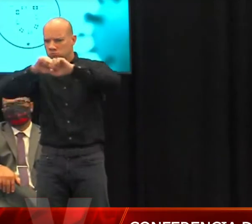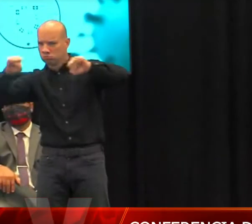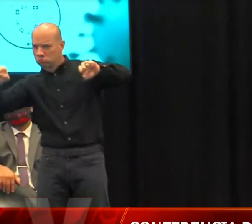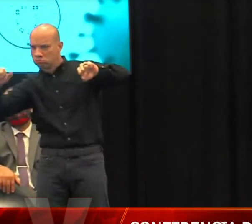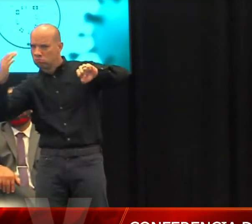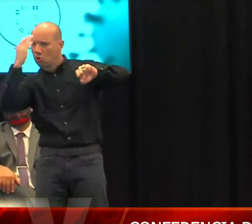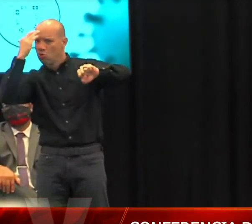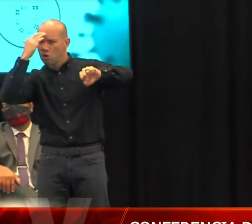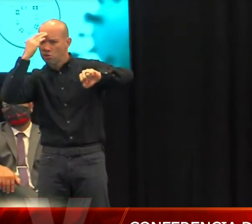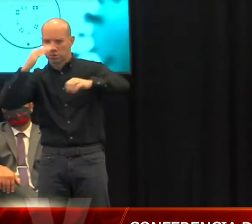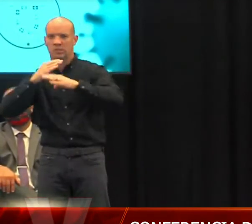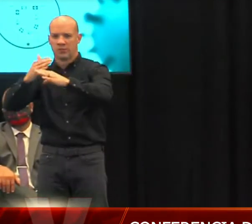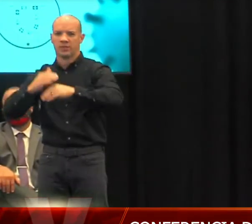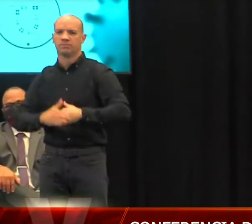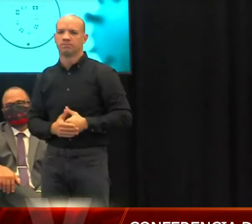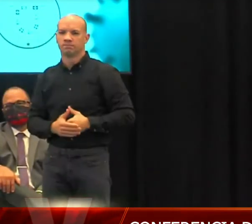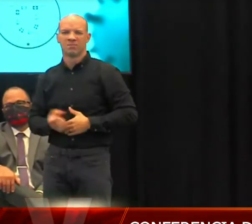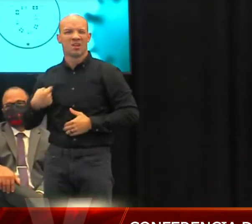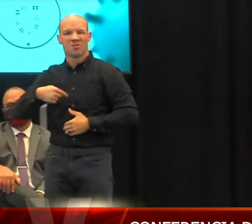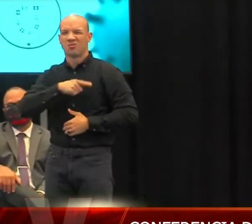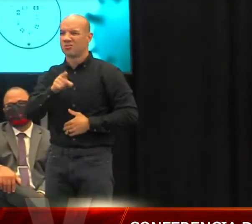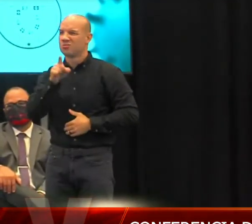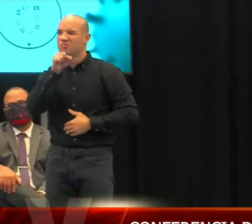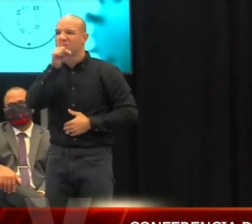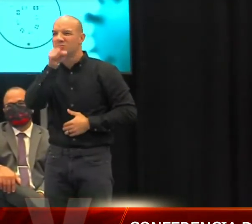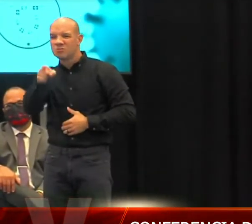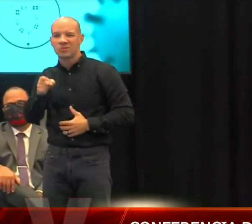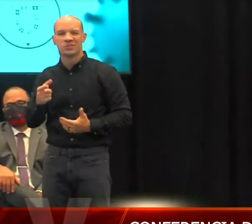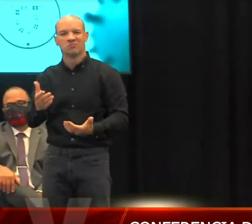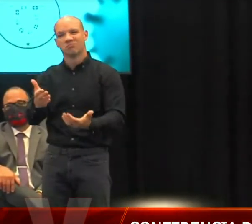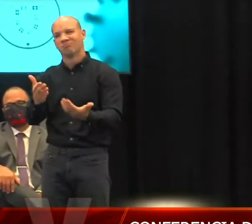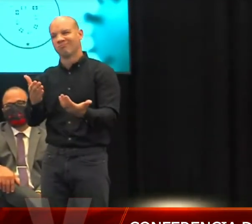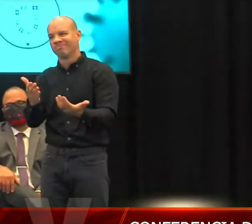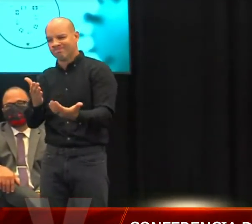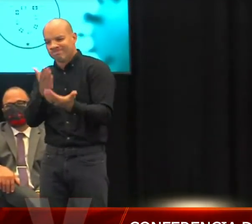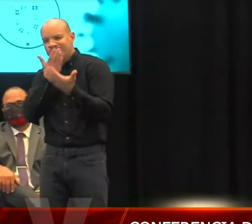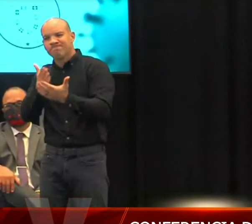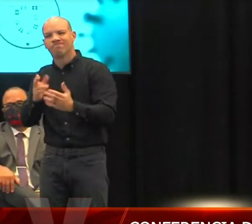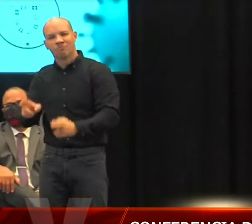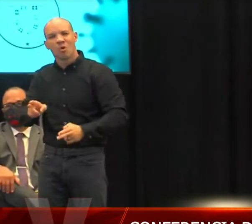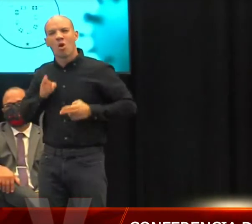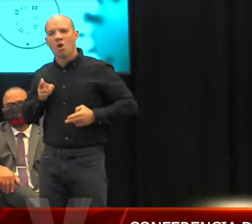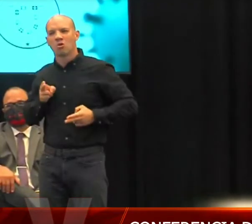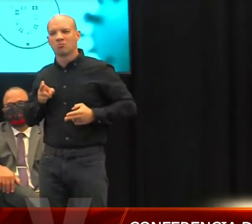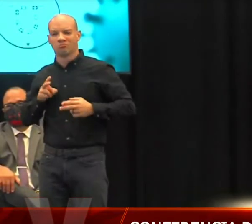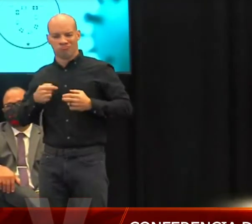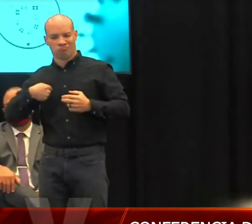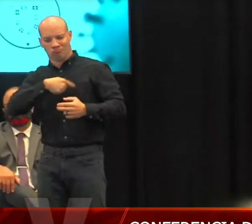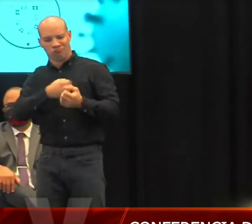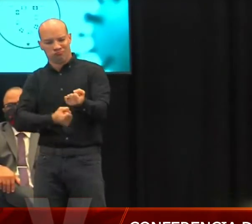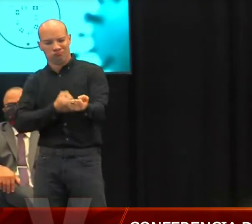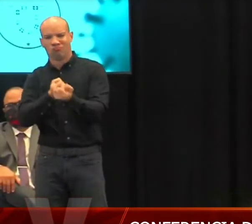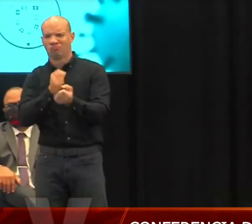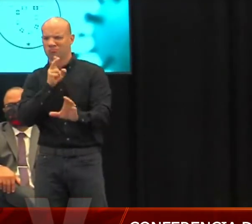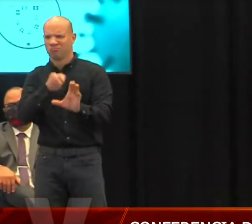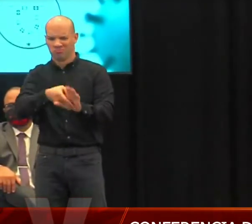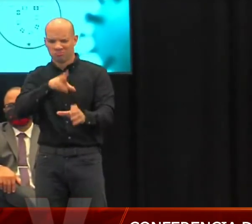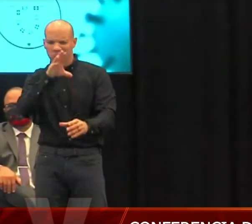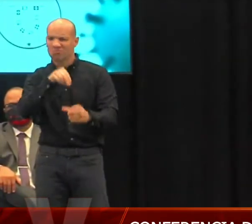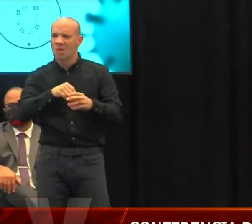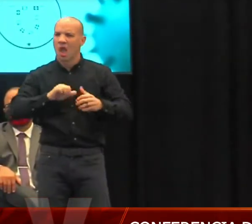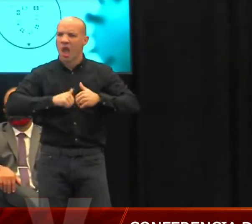haber podido colaborar y haber podido contribuir de una manera efectiva con un grupo de líderes espectaculares,